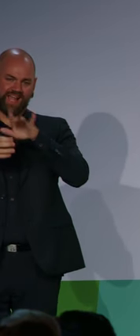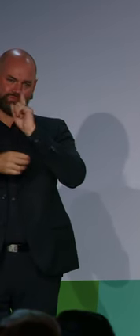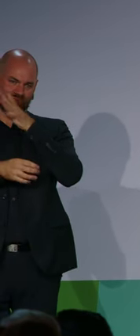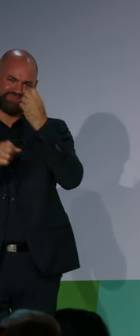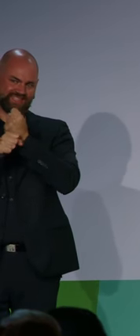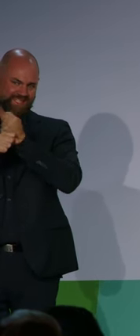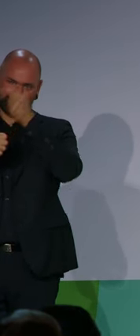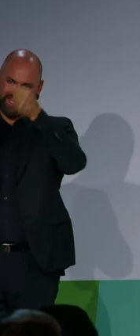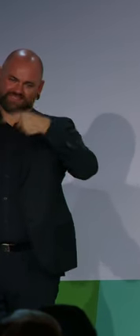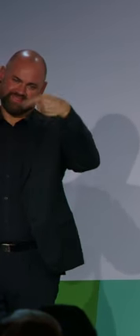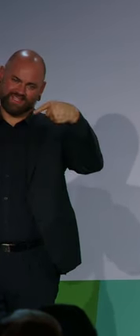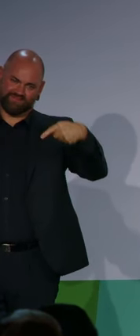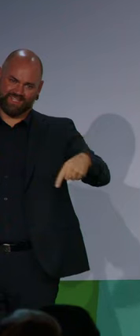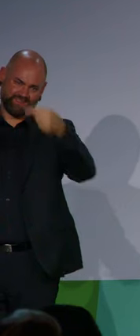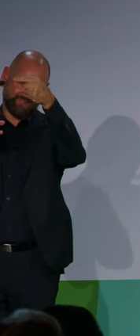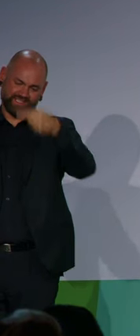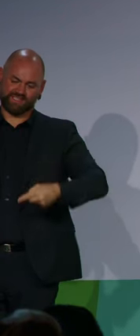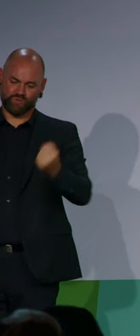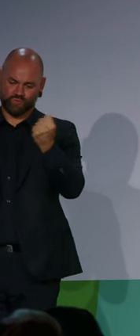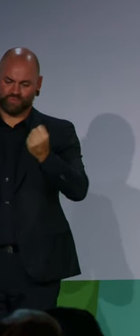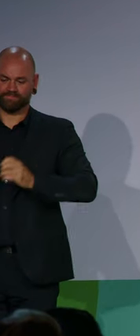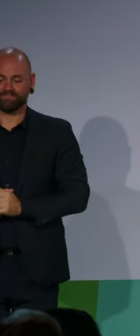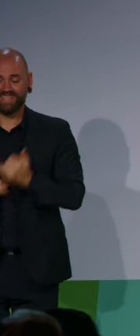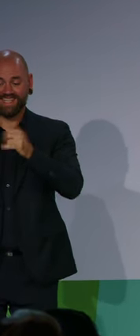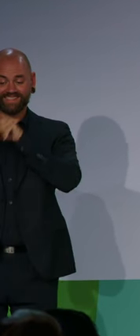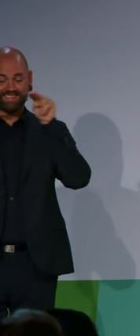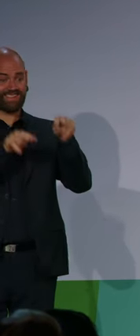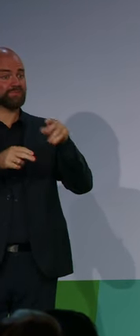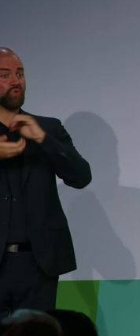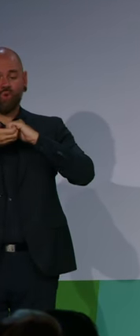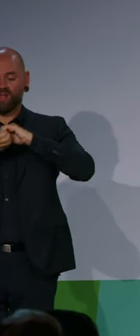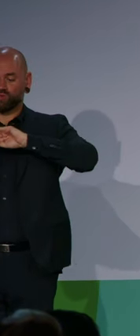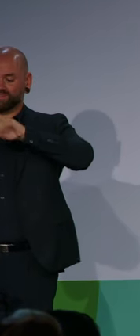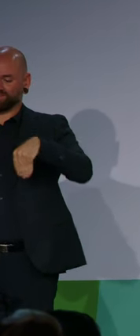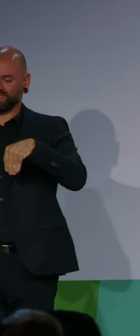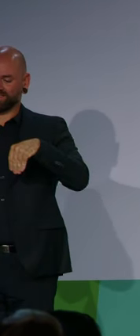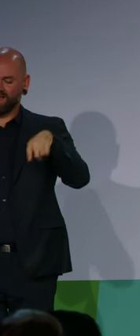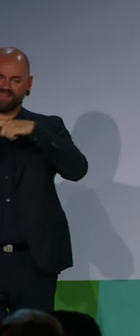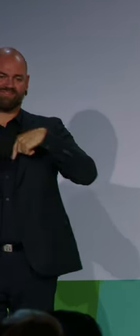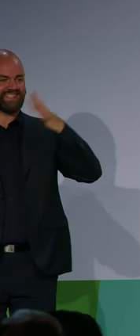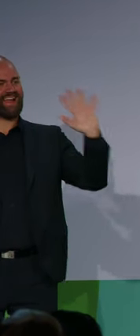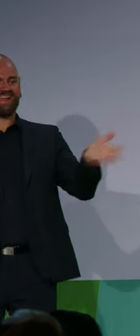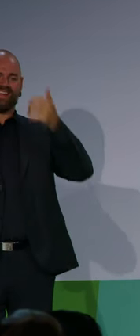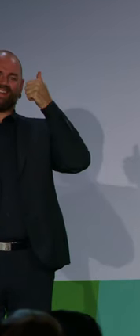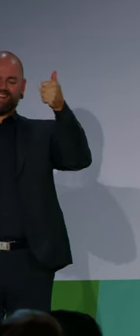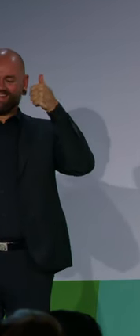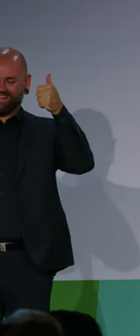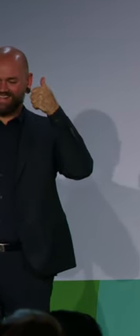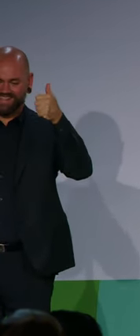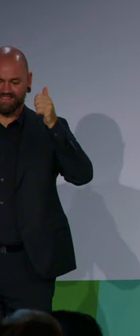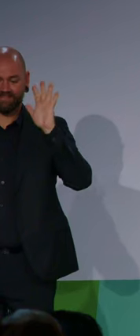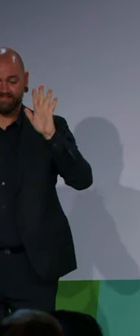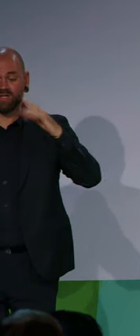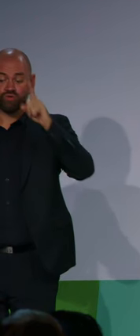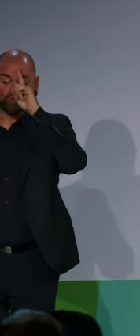Bereichen des öffentlichen und privaten Lebens barrierefrei werden. Das ist die Verabredung, das ist